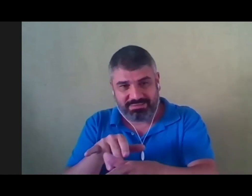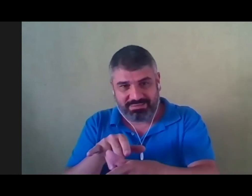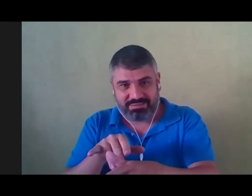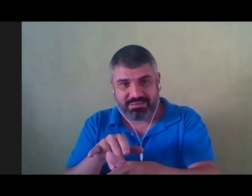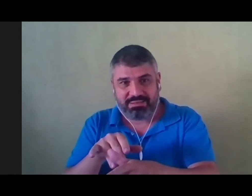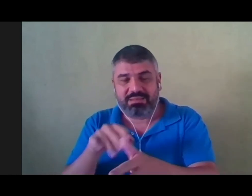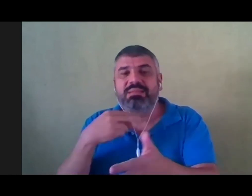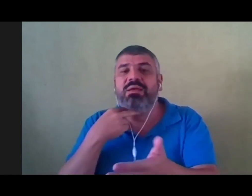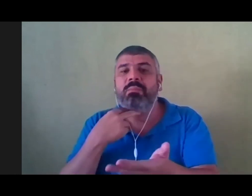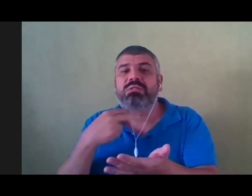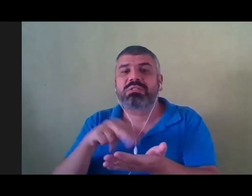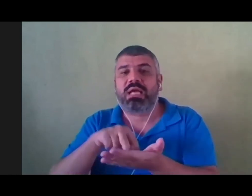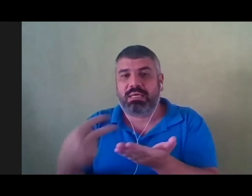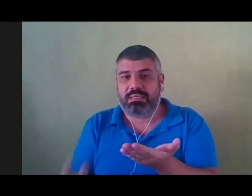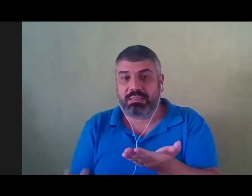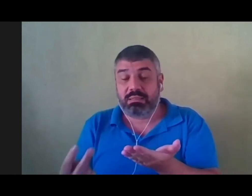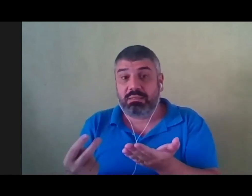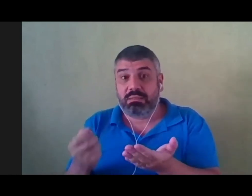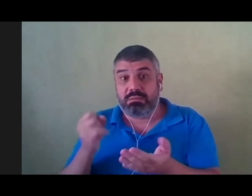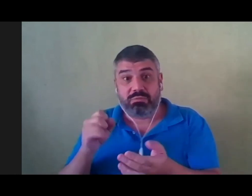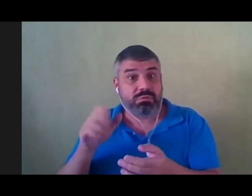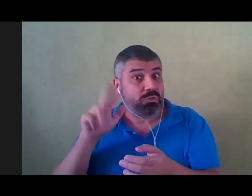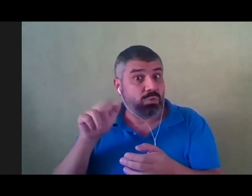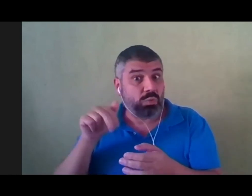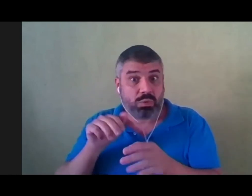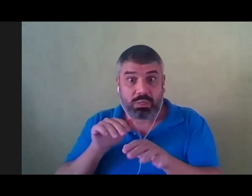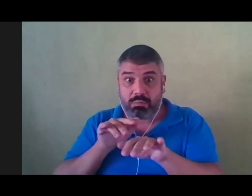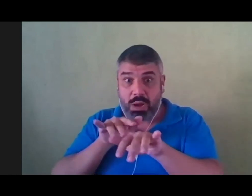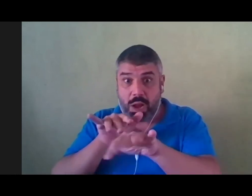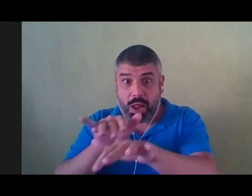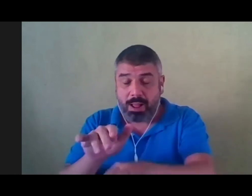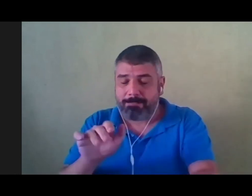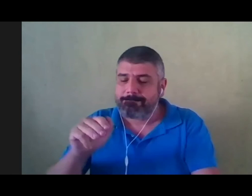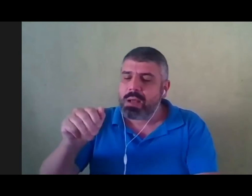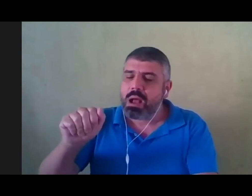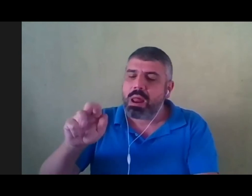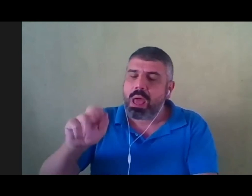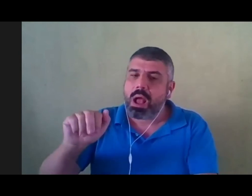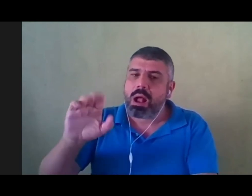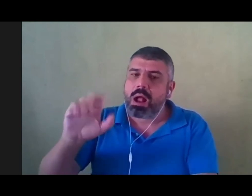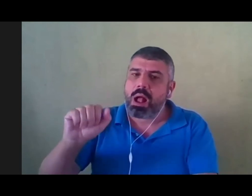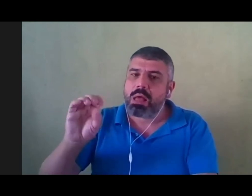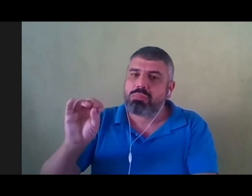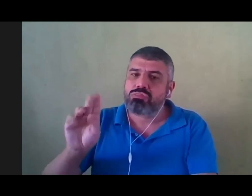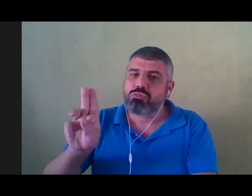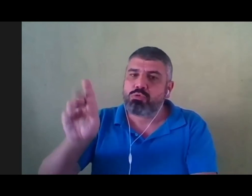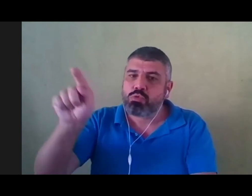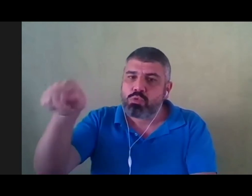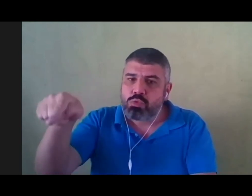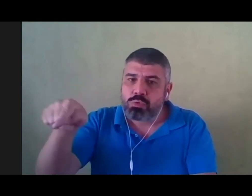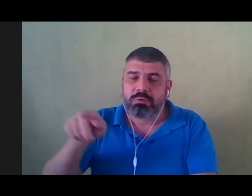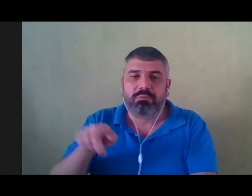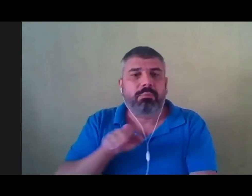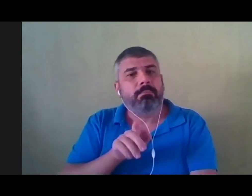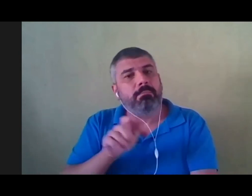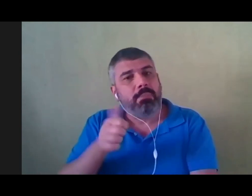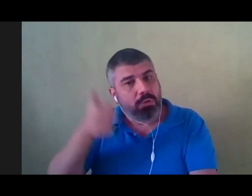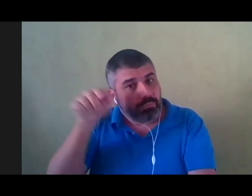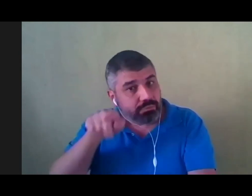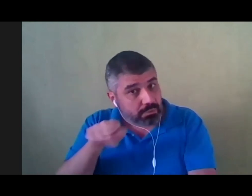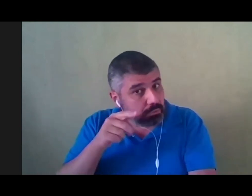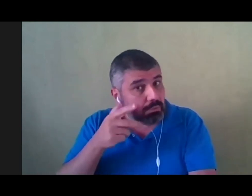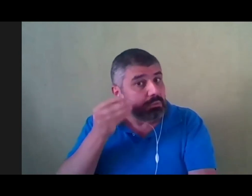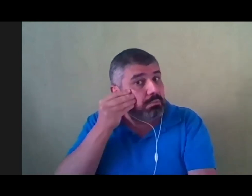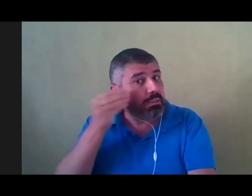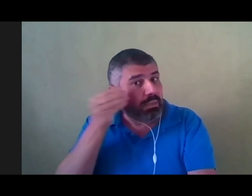Se você nunca foi num desfile. Se você nunca saiu no maracatu. Pois vá. Você vai conhecer de perto a história